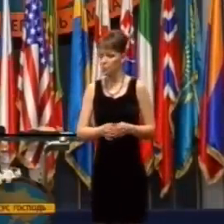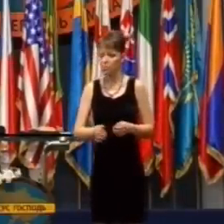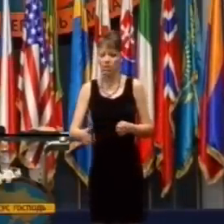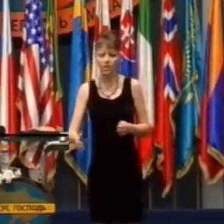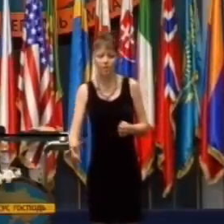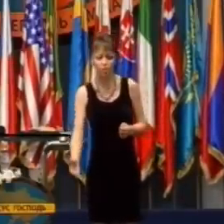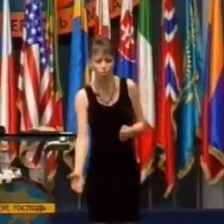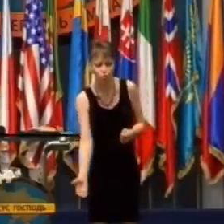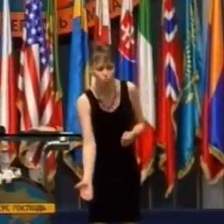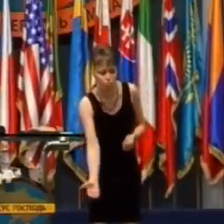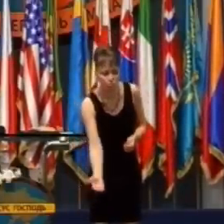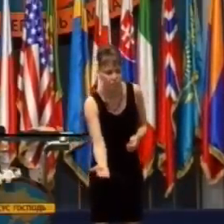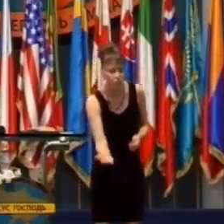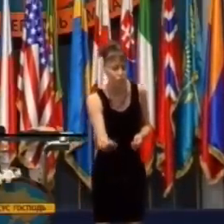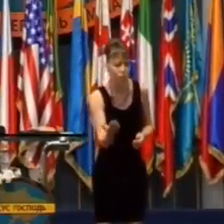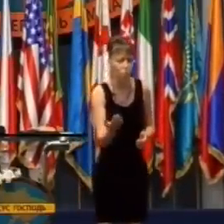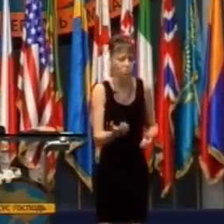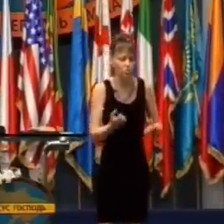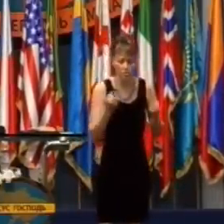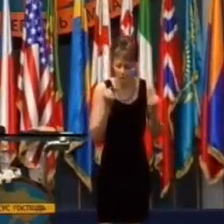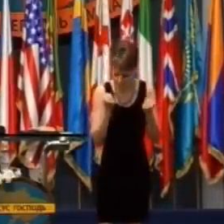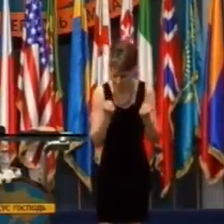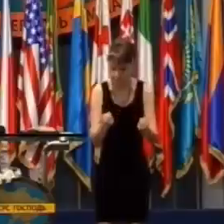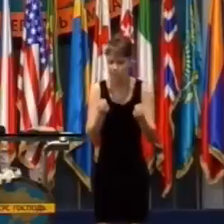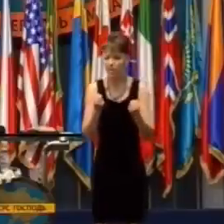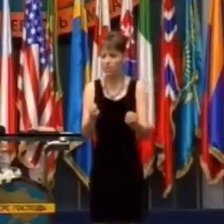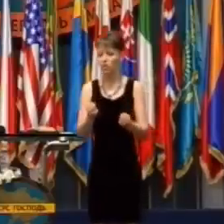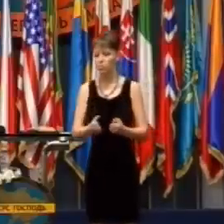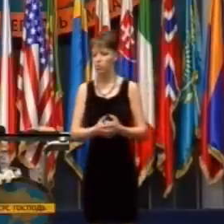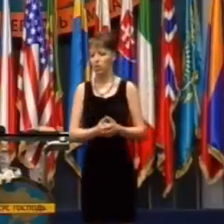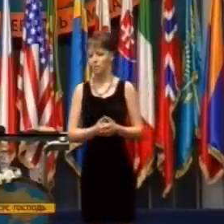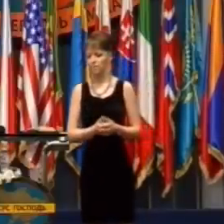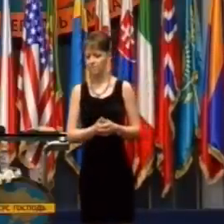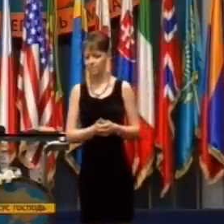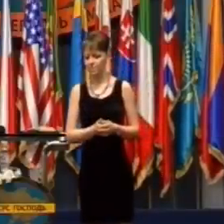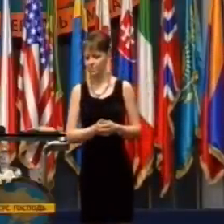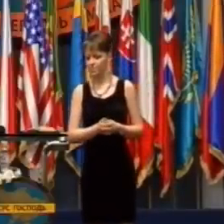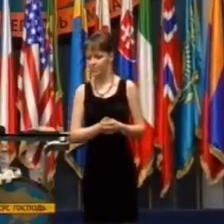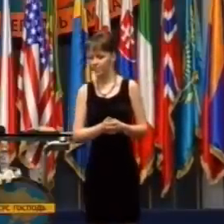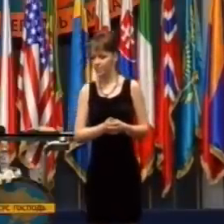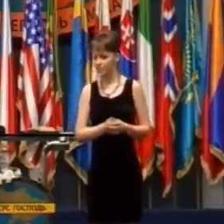Biblia hovorí, že Ježiš je vzkriesený z mŕtvych Božím duchom.